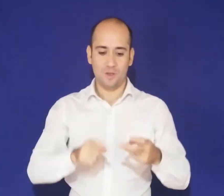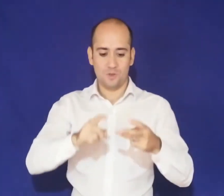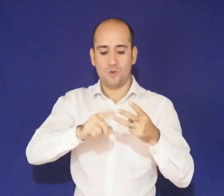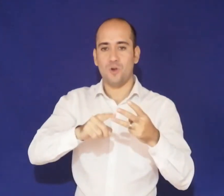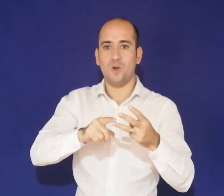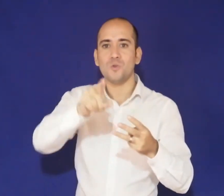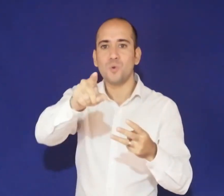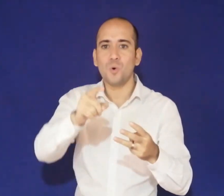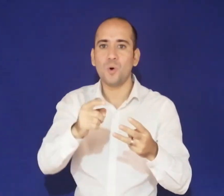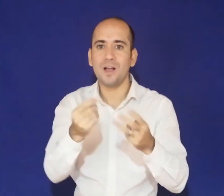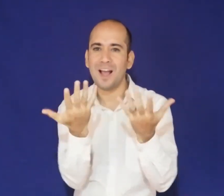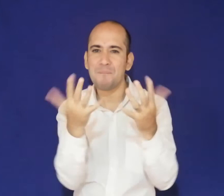recomendaciones del gobierno.